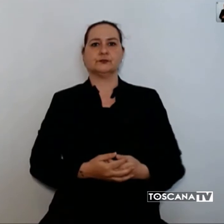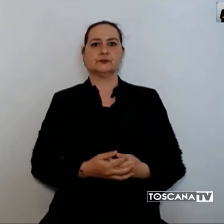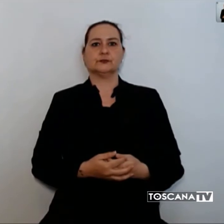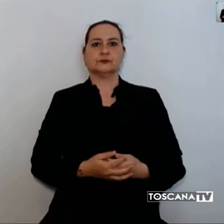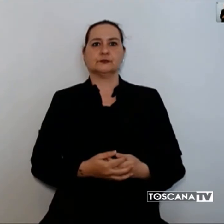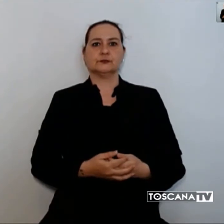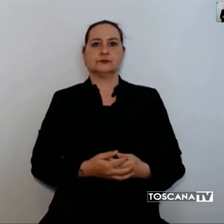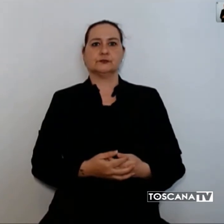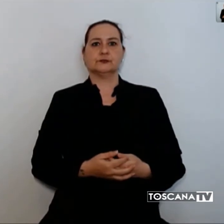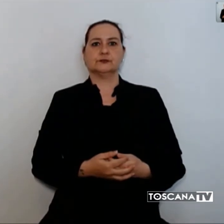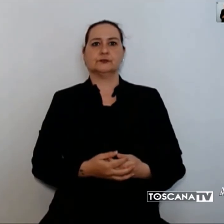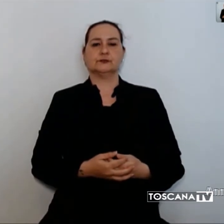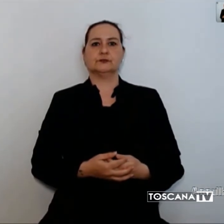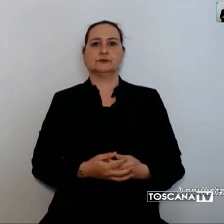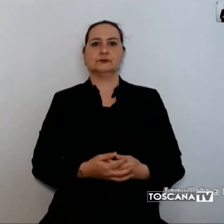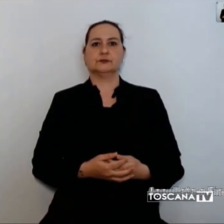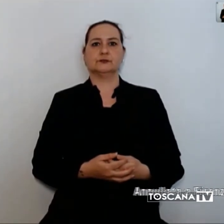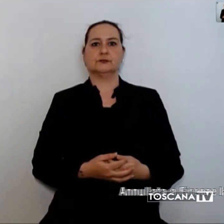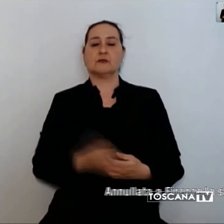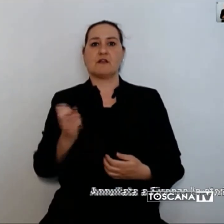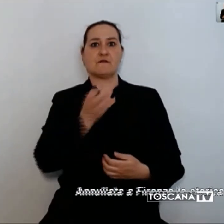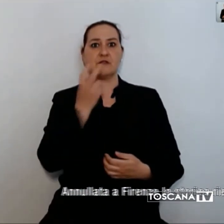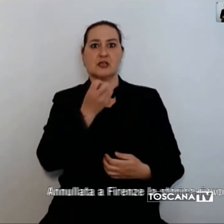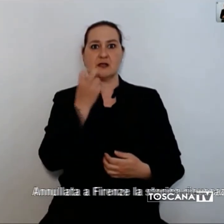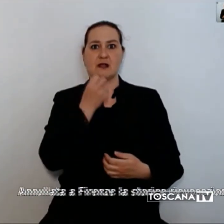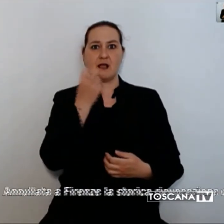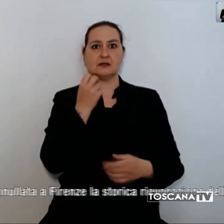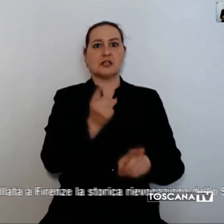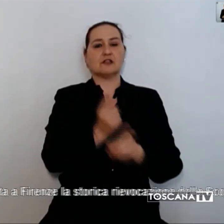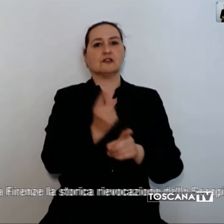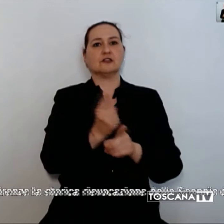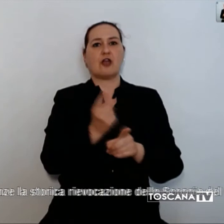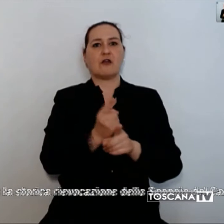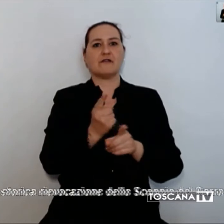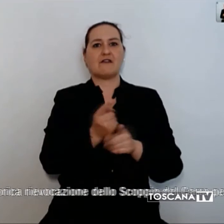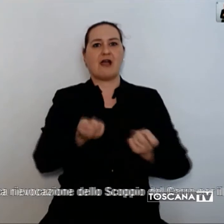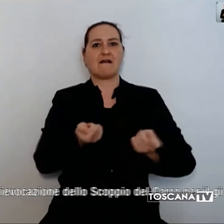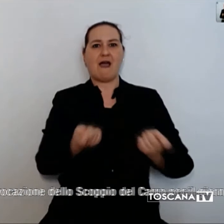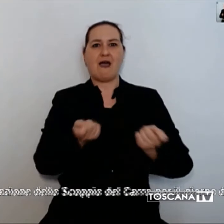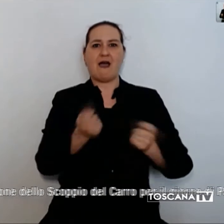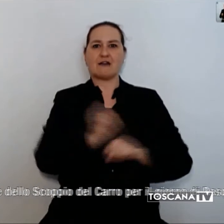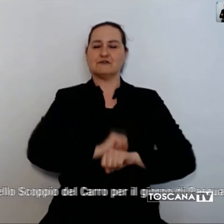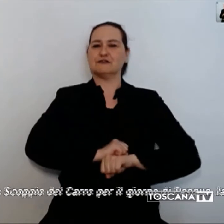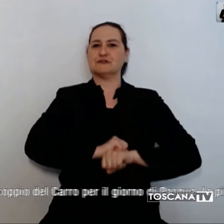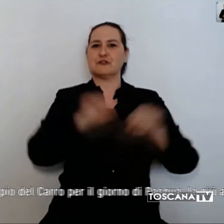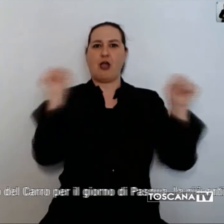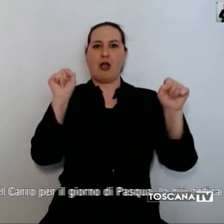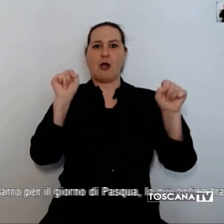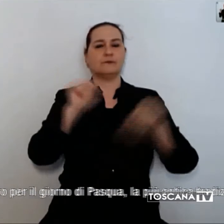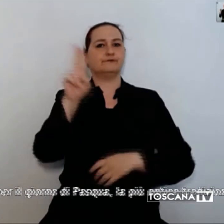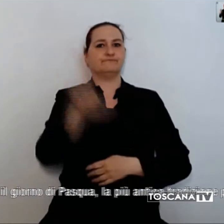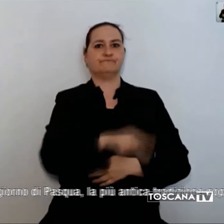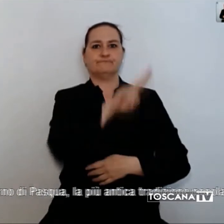E' annullata a Firenze la storica rievocazione dello scoppio del carro per il giorno di Pasqua.